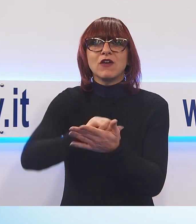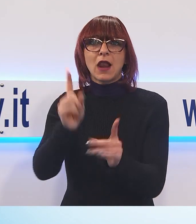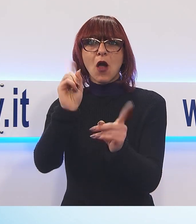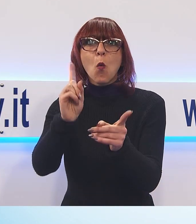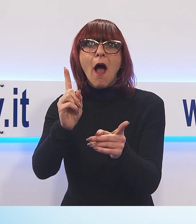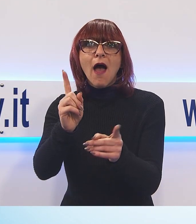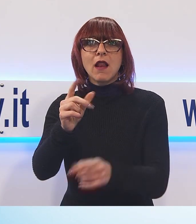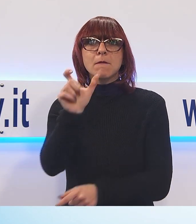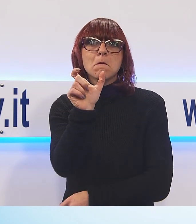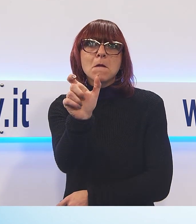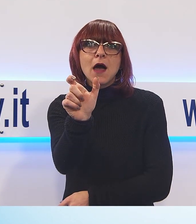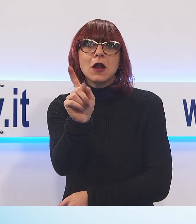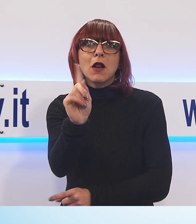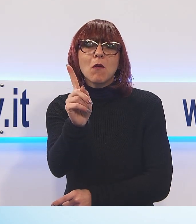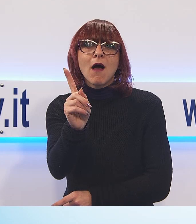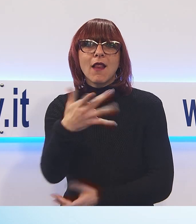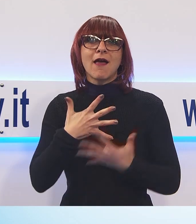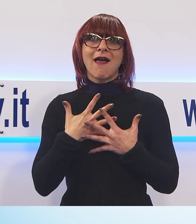amore.